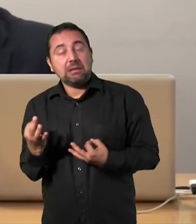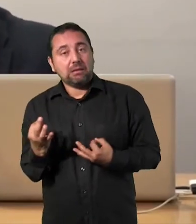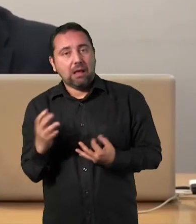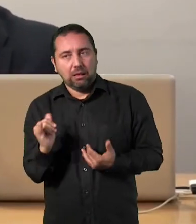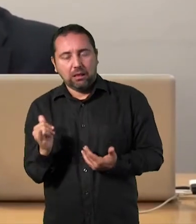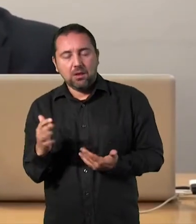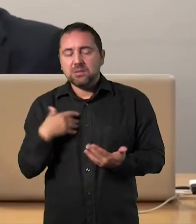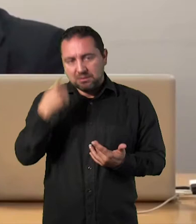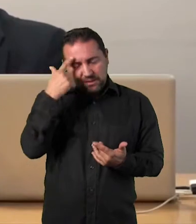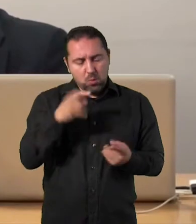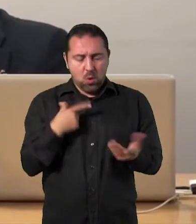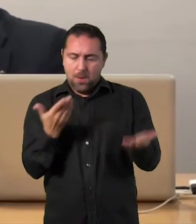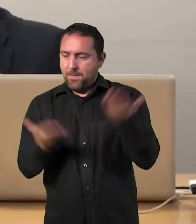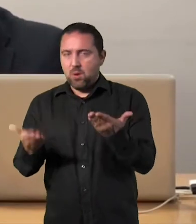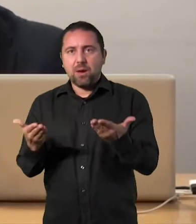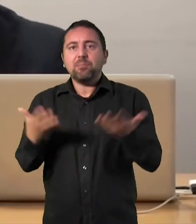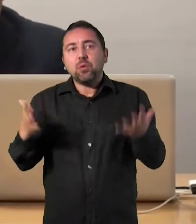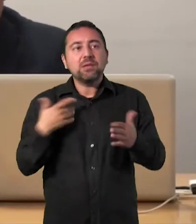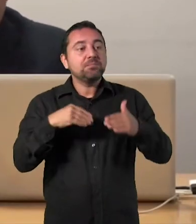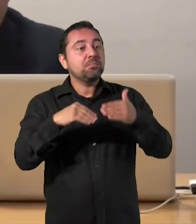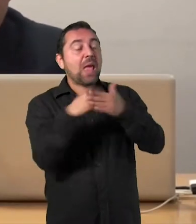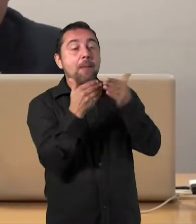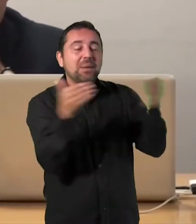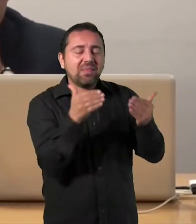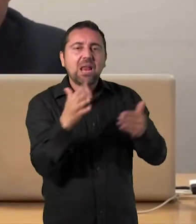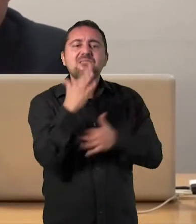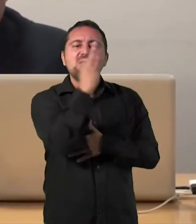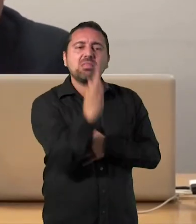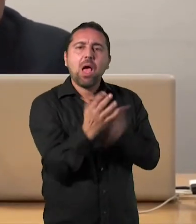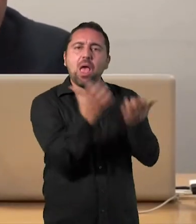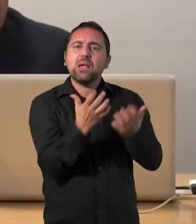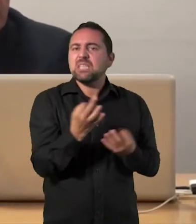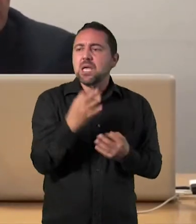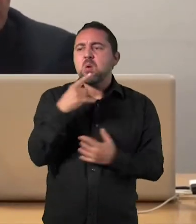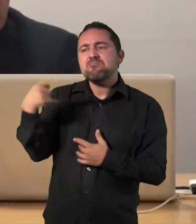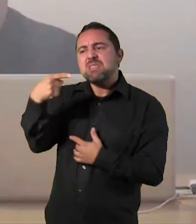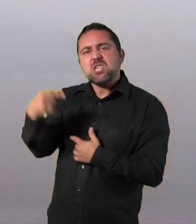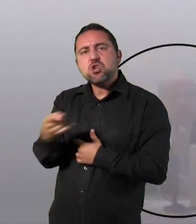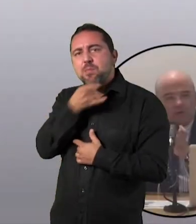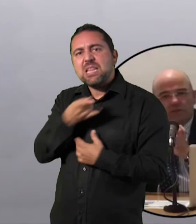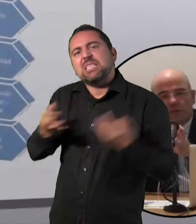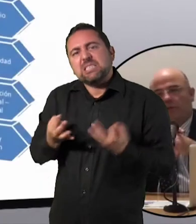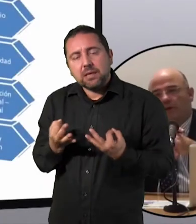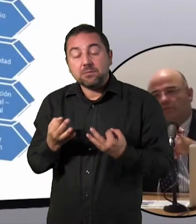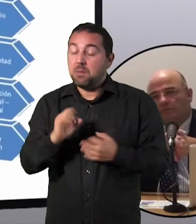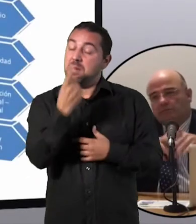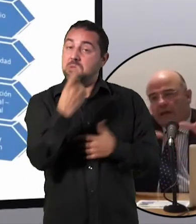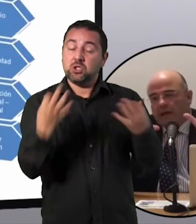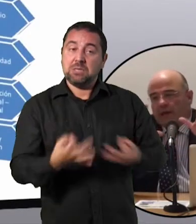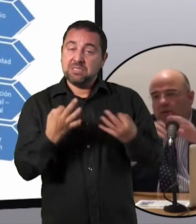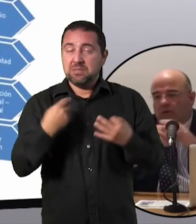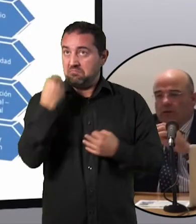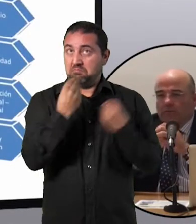inconvenientes y evaluado. ¿Qué ventajas tiene emprender y qué inconvenientes tiene? Bueno, pues siempre,